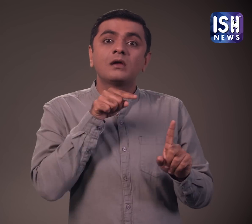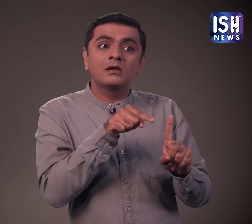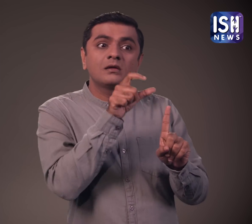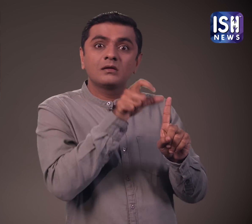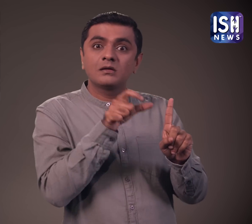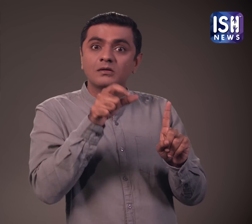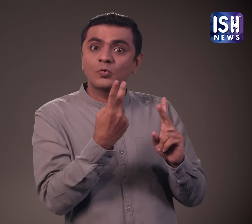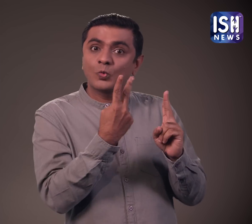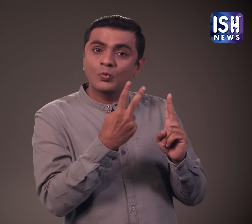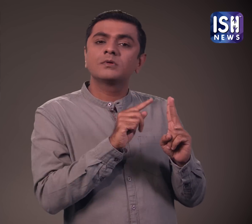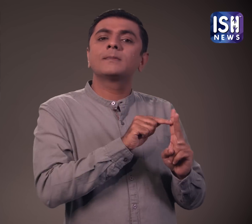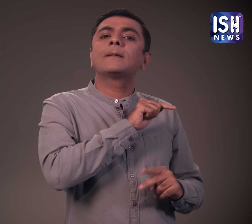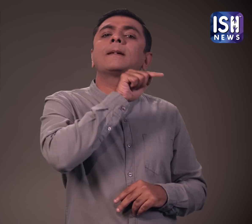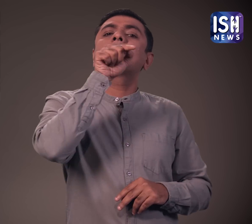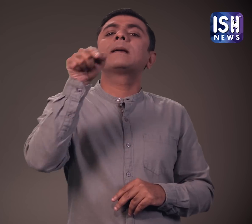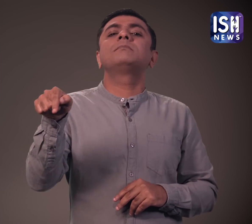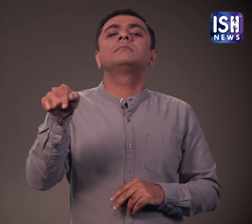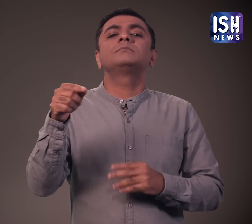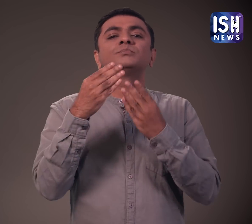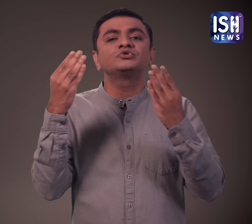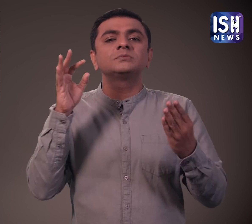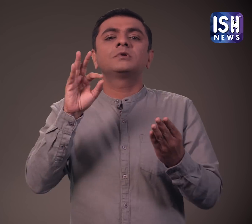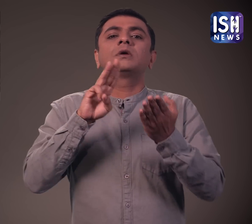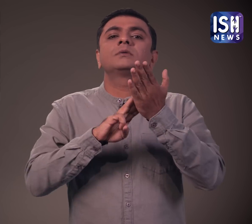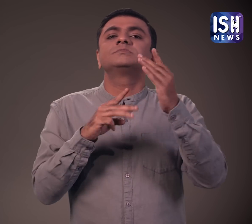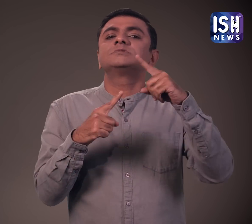दो प्रतरशनकारियों ने किंग चाल्स त्री के चेहरे पर केक फेका